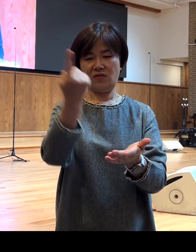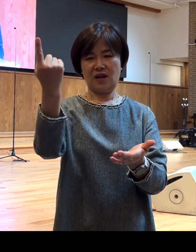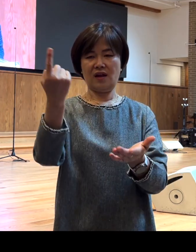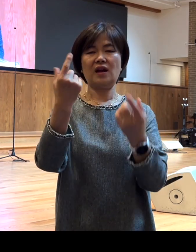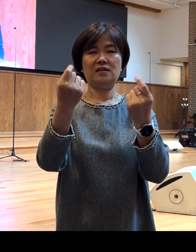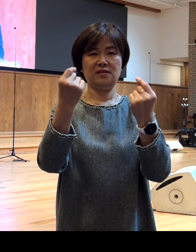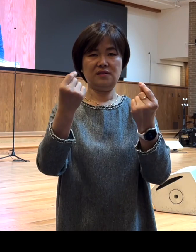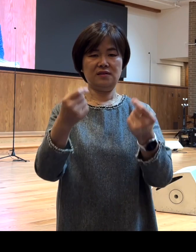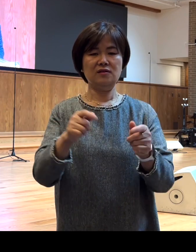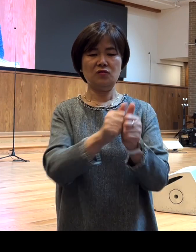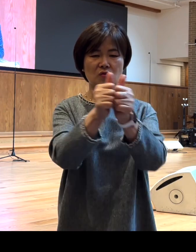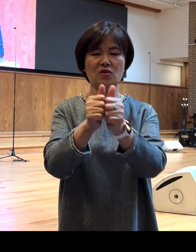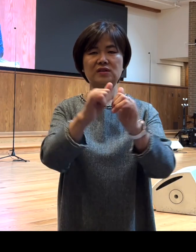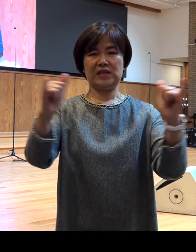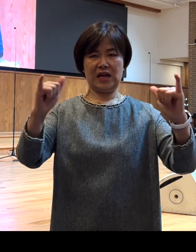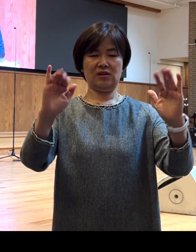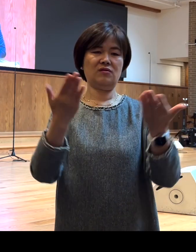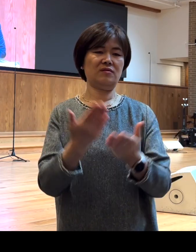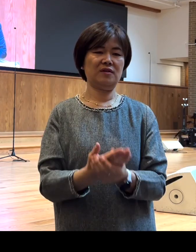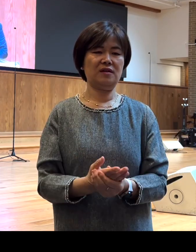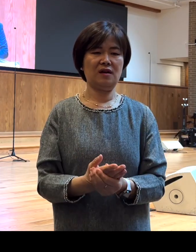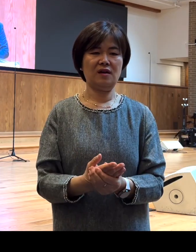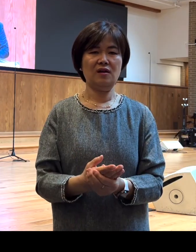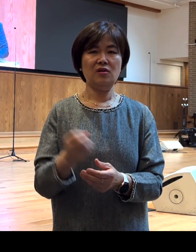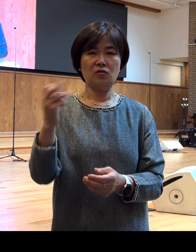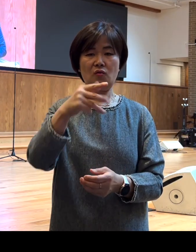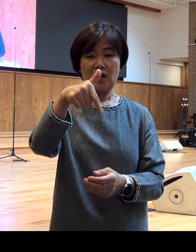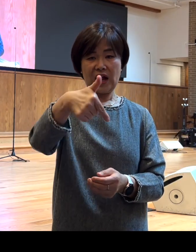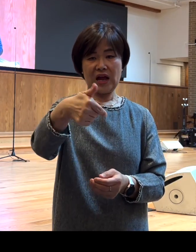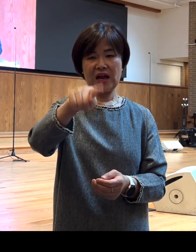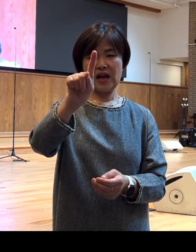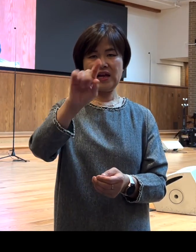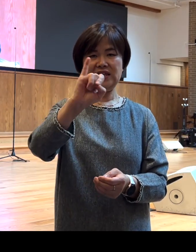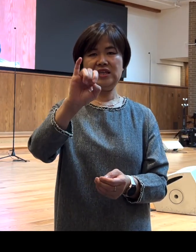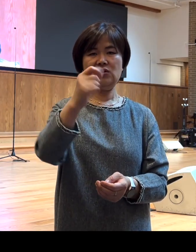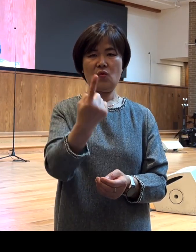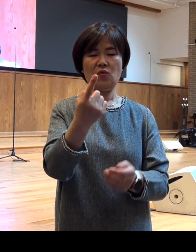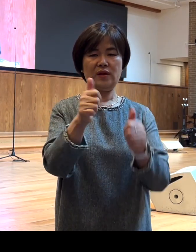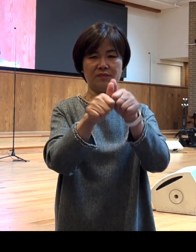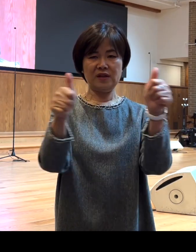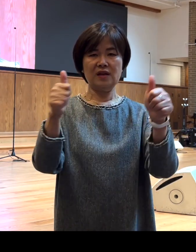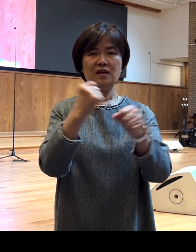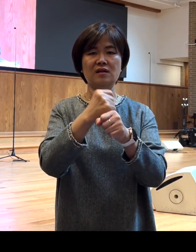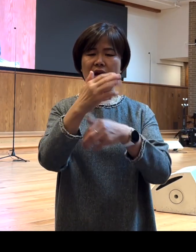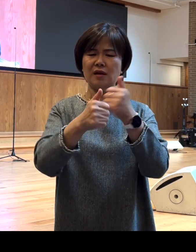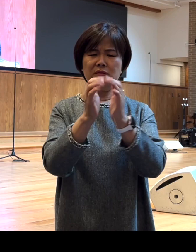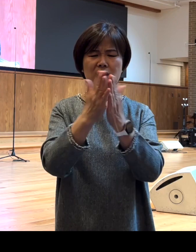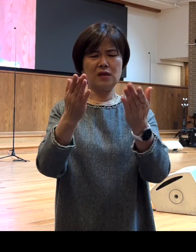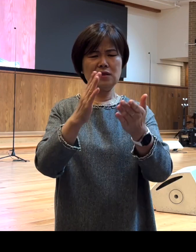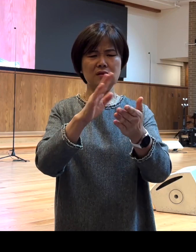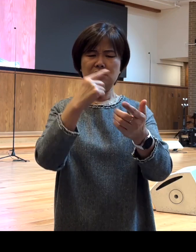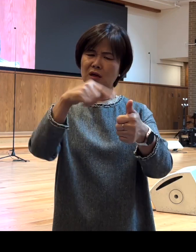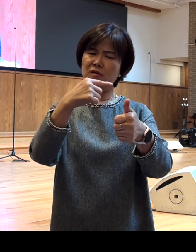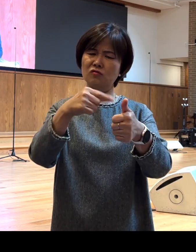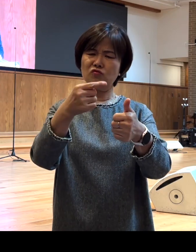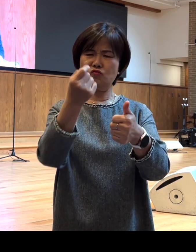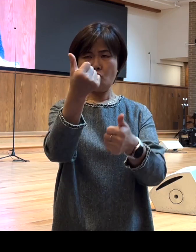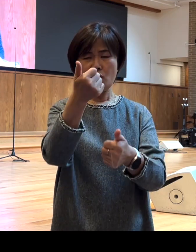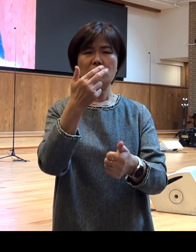그럼 더베 사람 가이오에 관해서는 사실 성경에 알려진 것이 거의 없습니다 오늘 본문에 한 번 등장하는